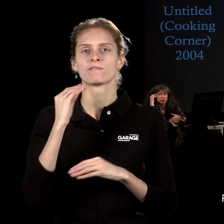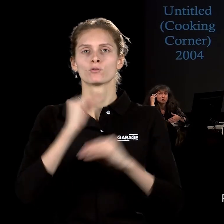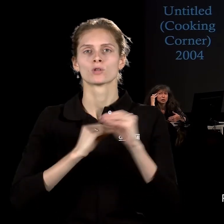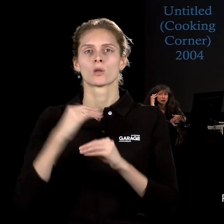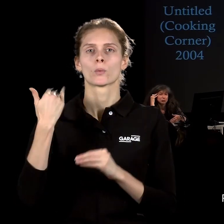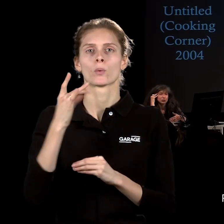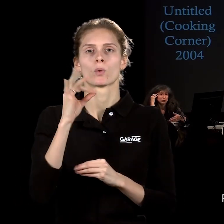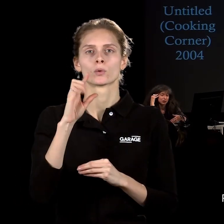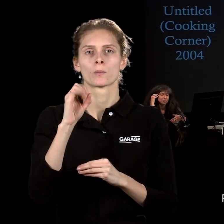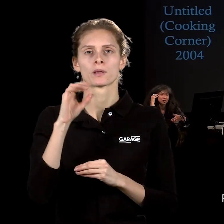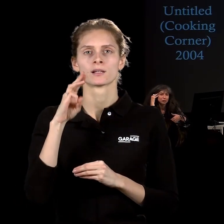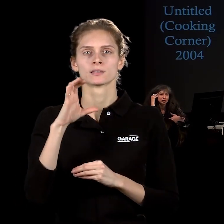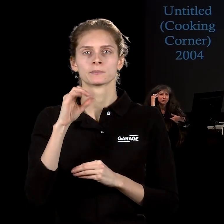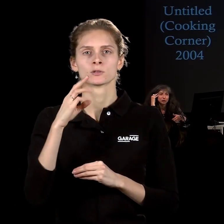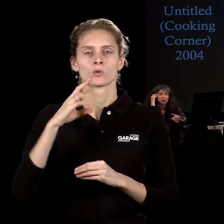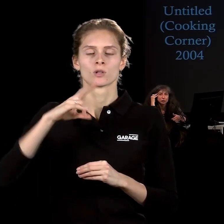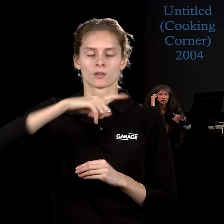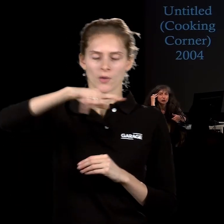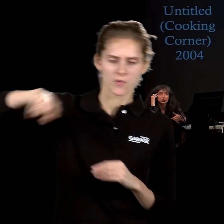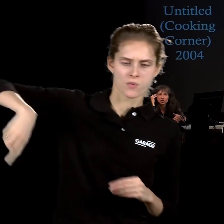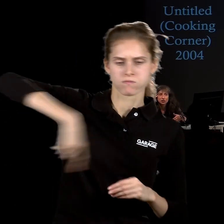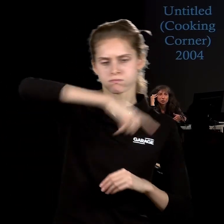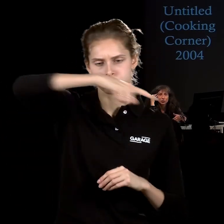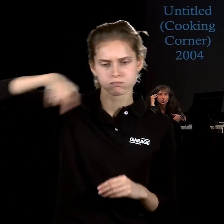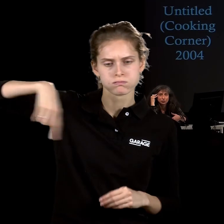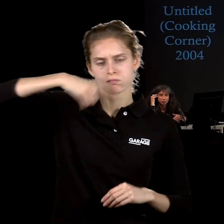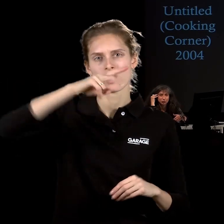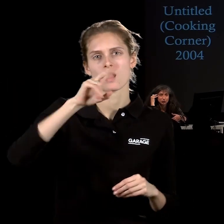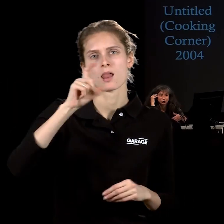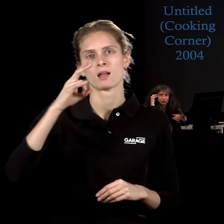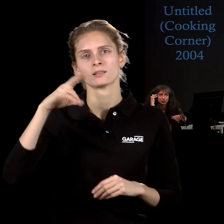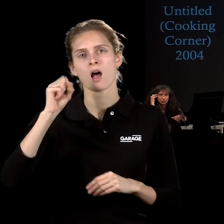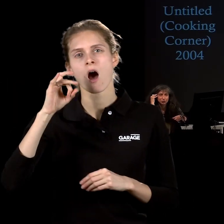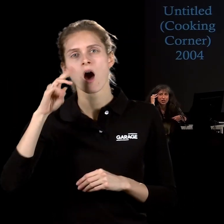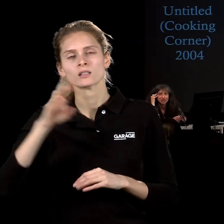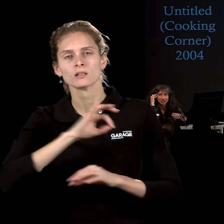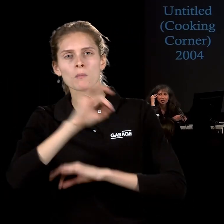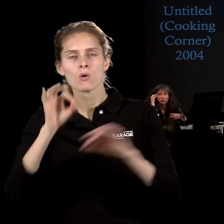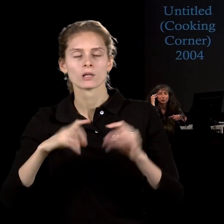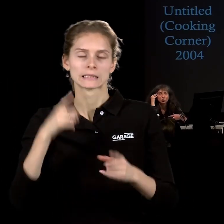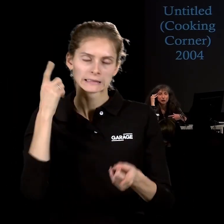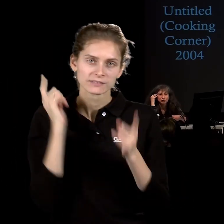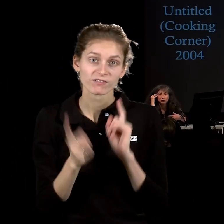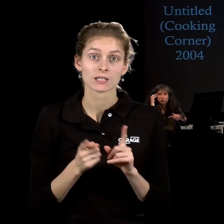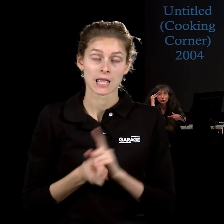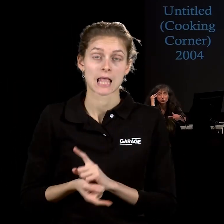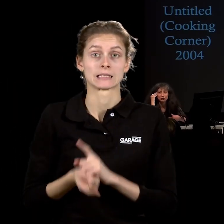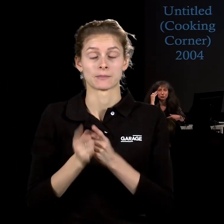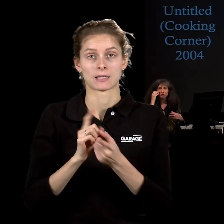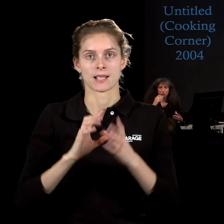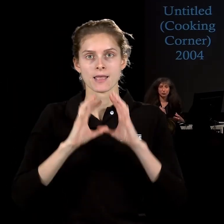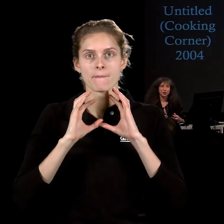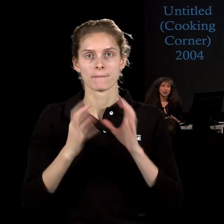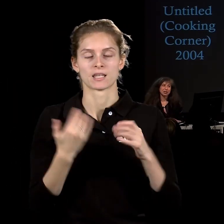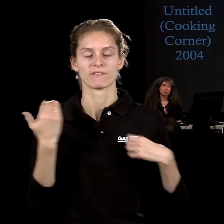спиральной дамбы, автора самых грандиозных лендартных проектов, то есть проектов действительно реально по изменению мира,